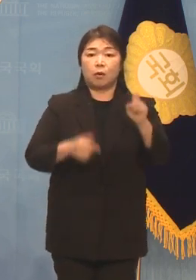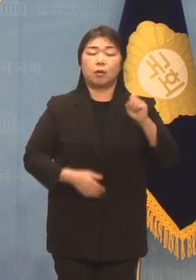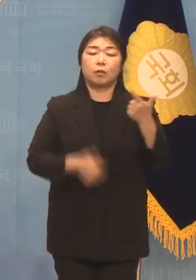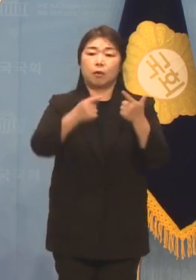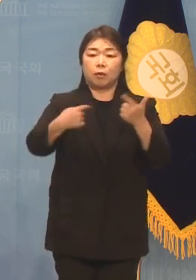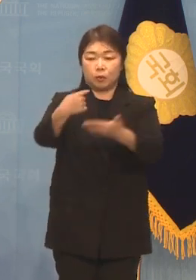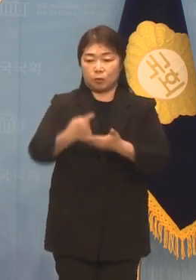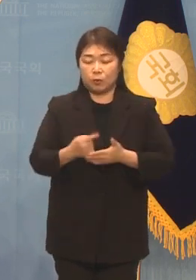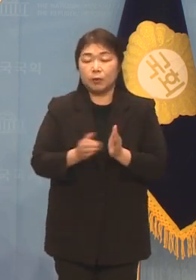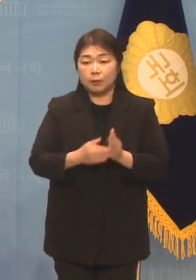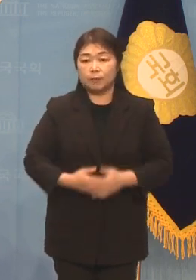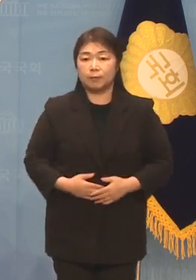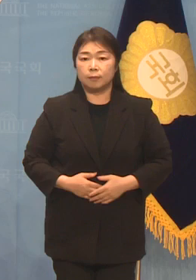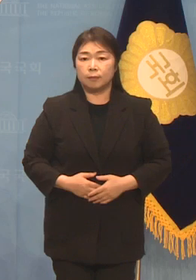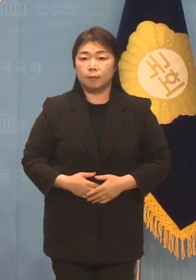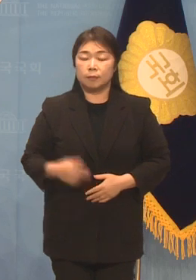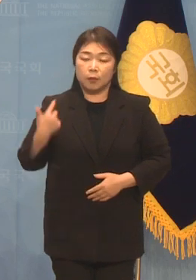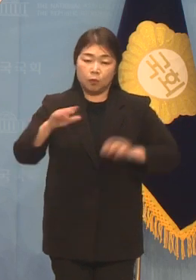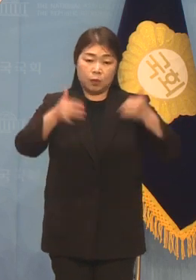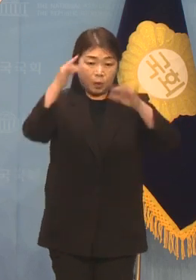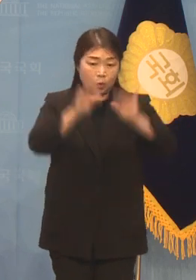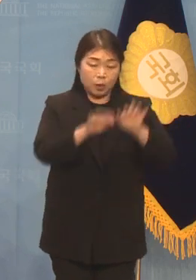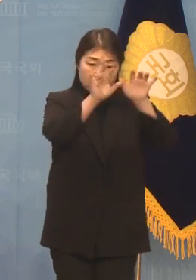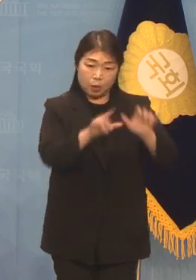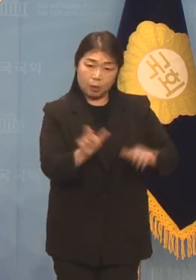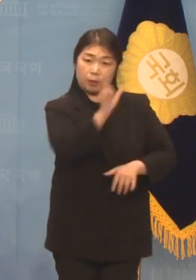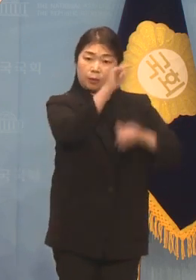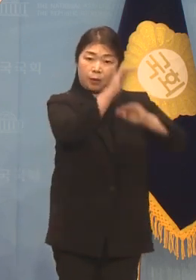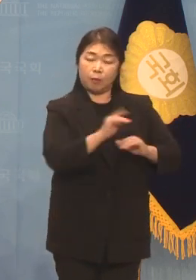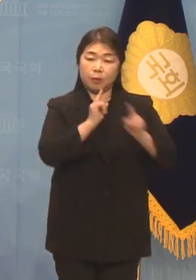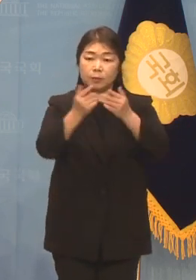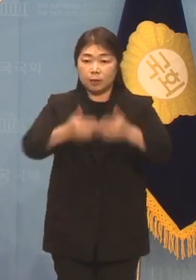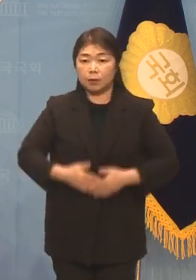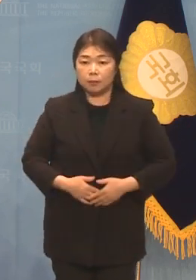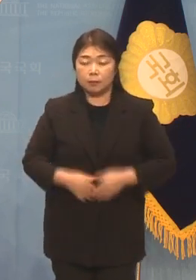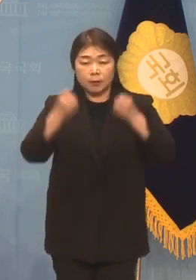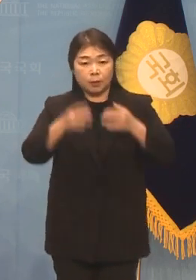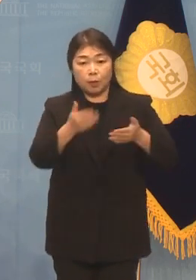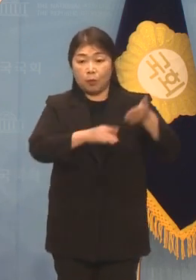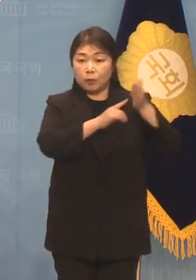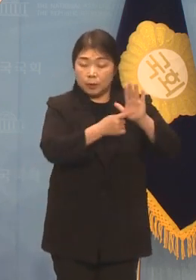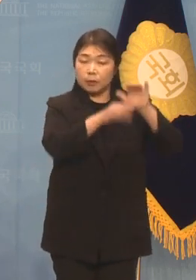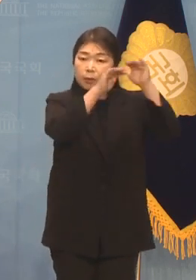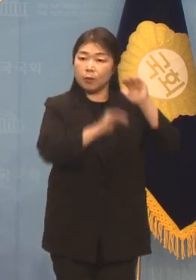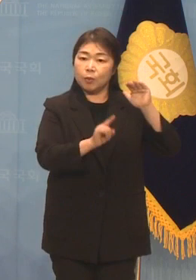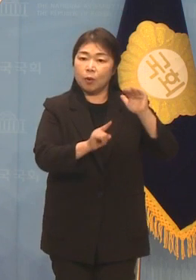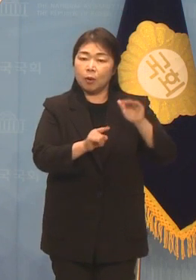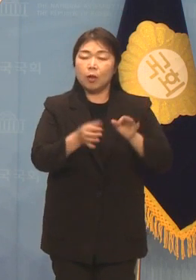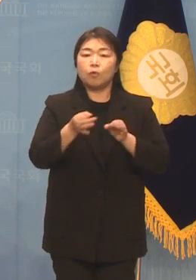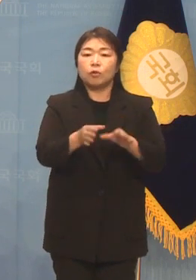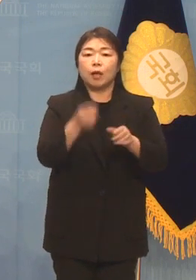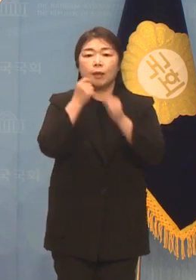접수되었습니다. 지난주 국민 동의 청원 혈화입니다. 지난주 새롭게 공개된 청원은 투자